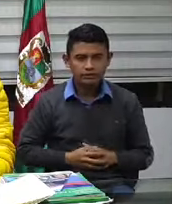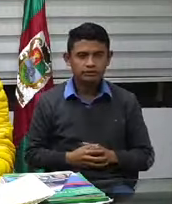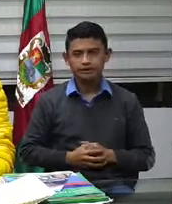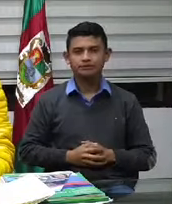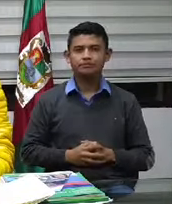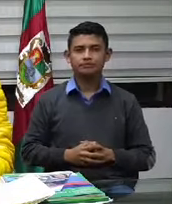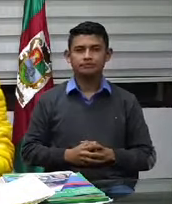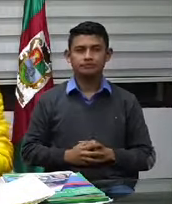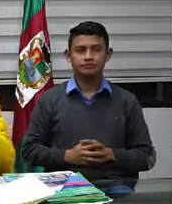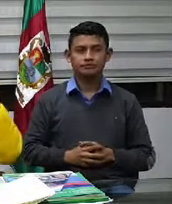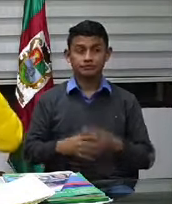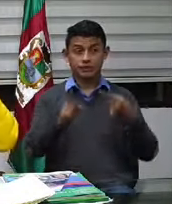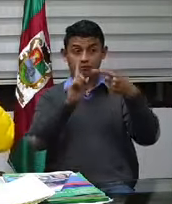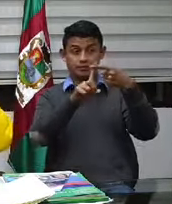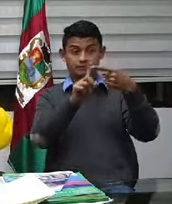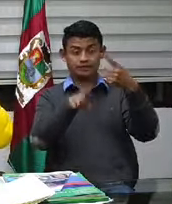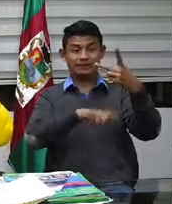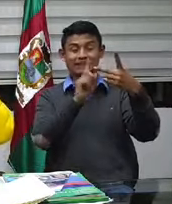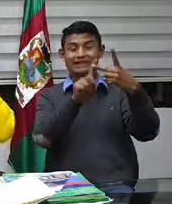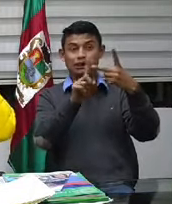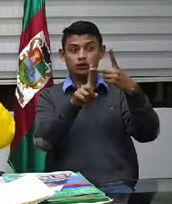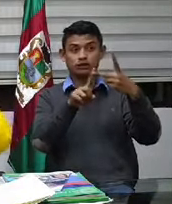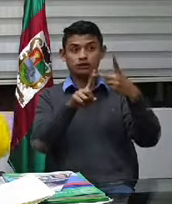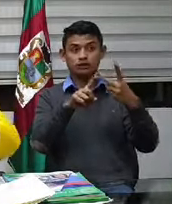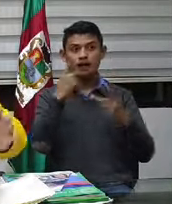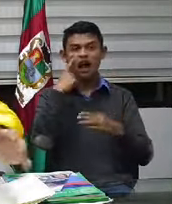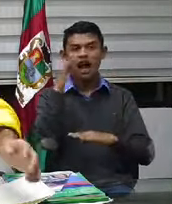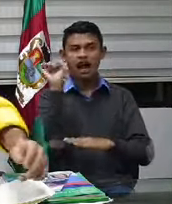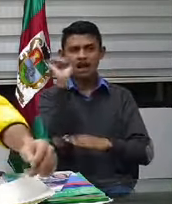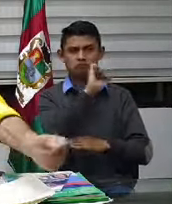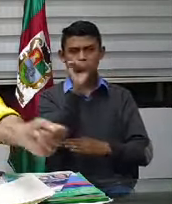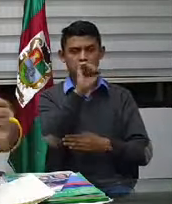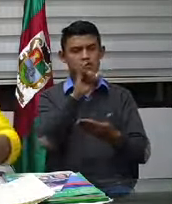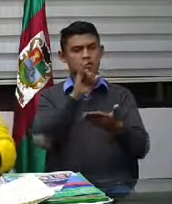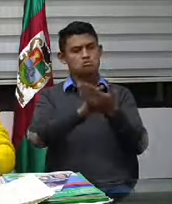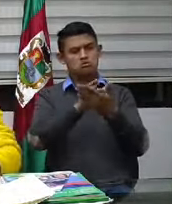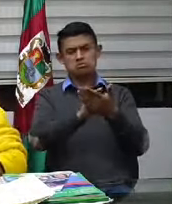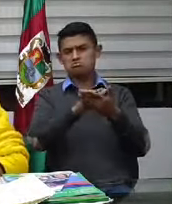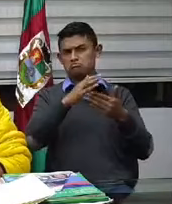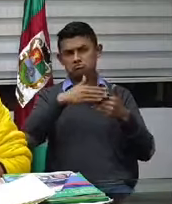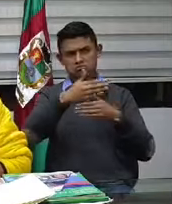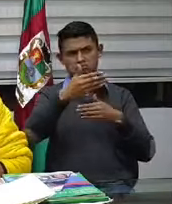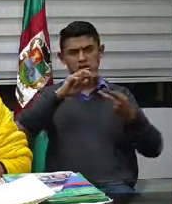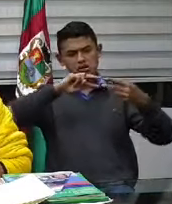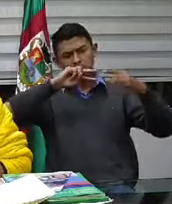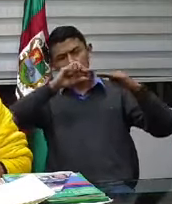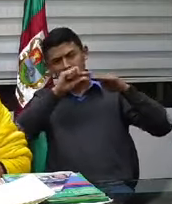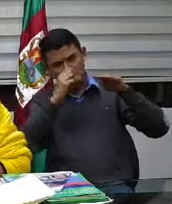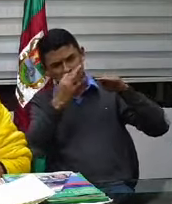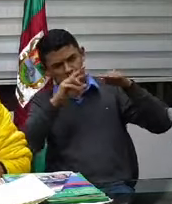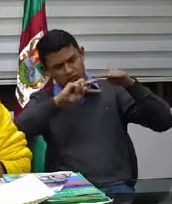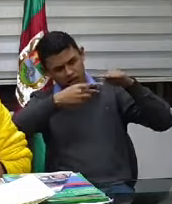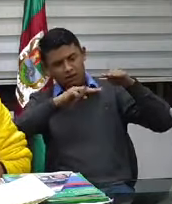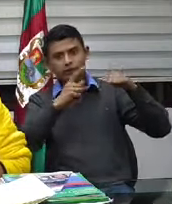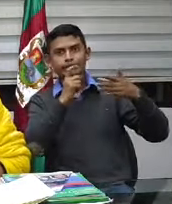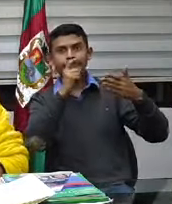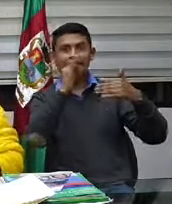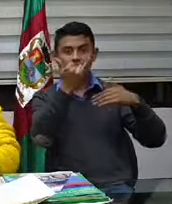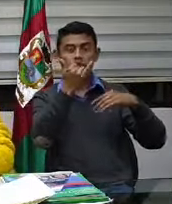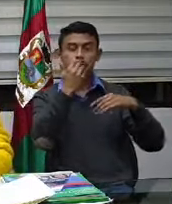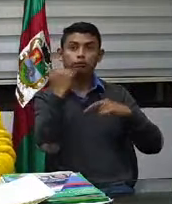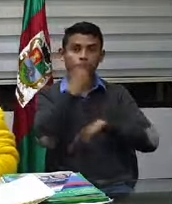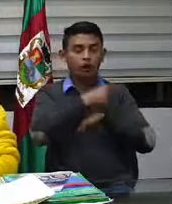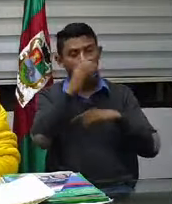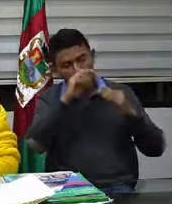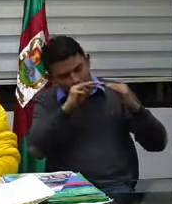Segundo, pico y placa vehicular, sigue igualito, números pares e impares, ahí no hay vuelta, me